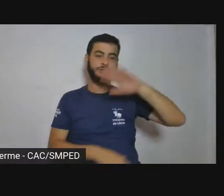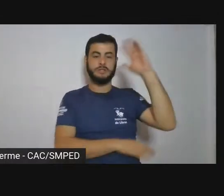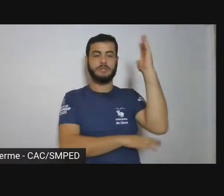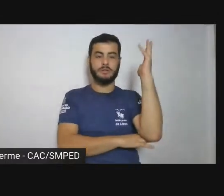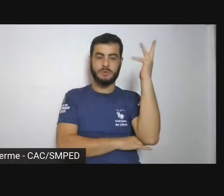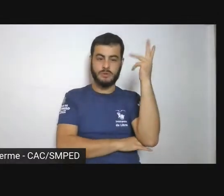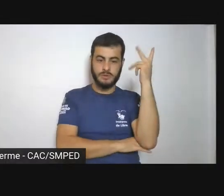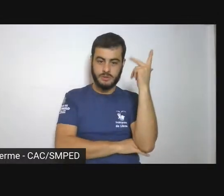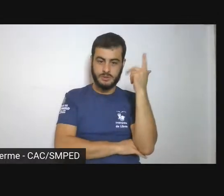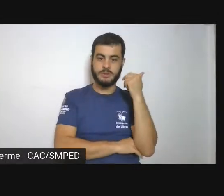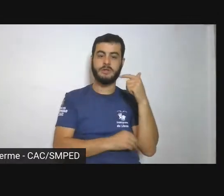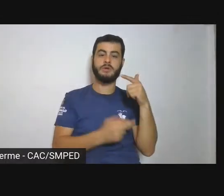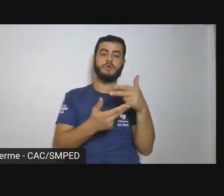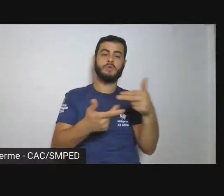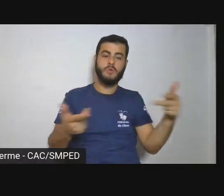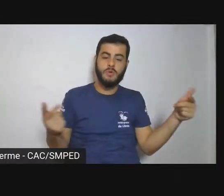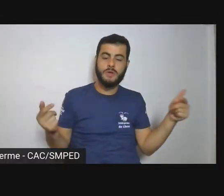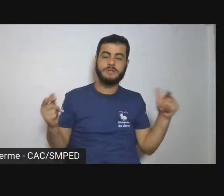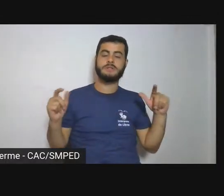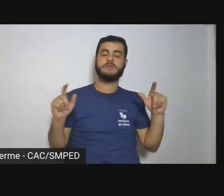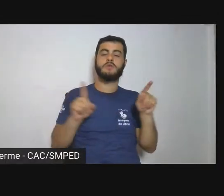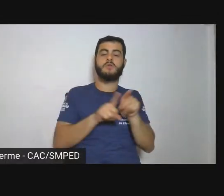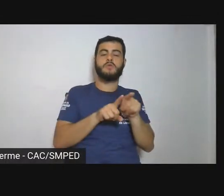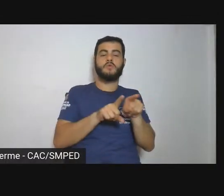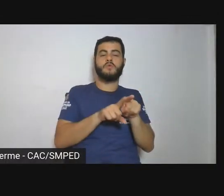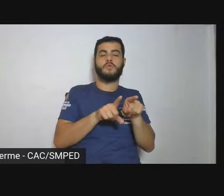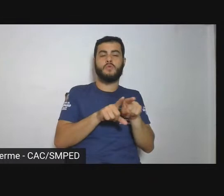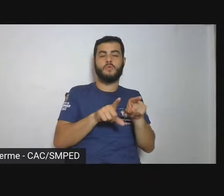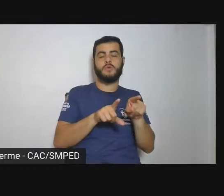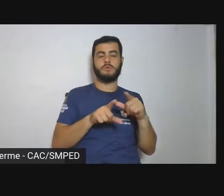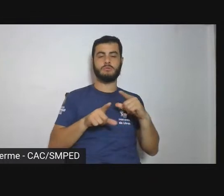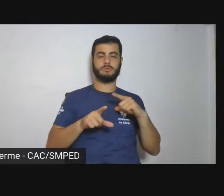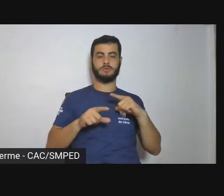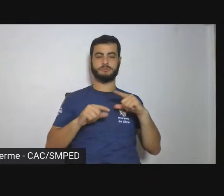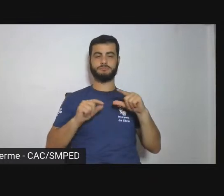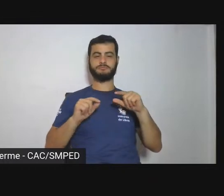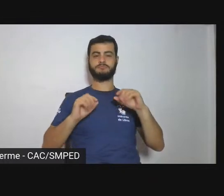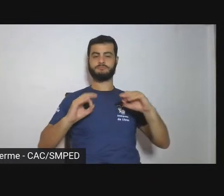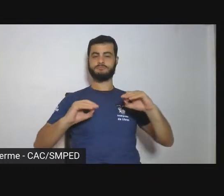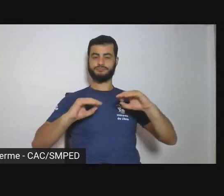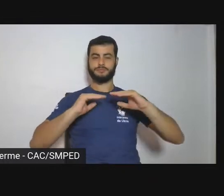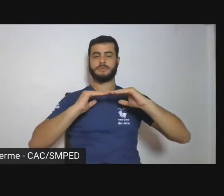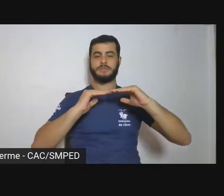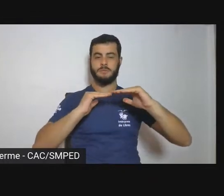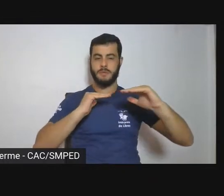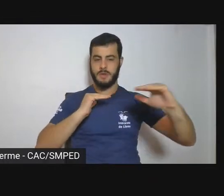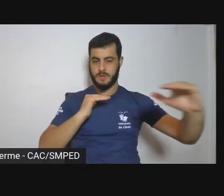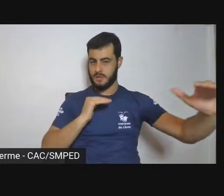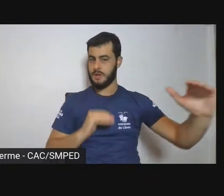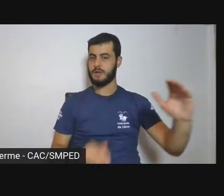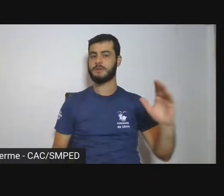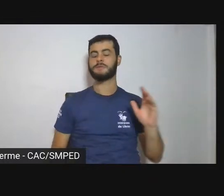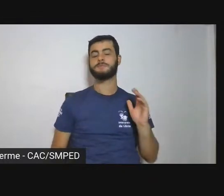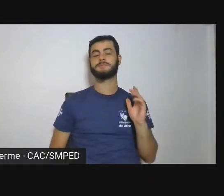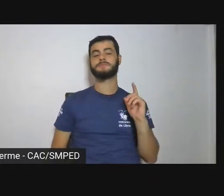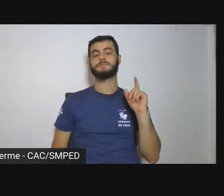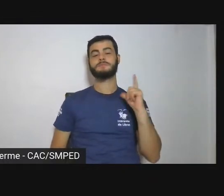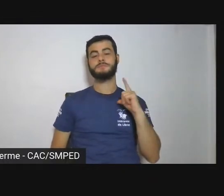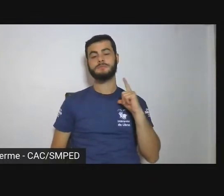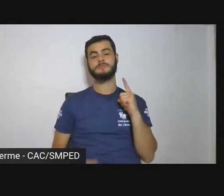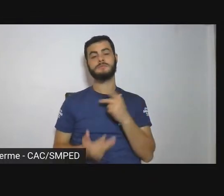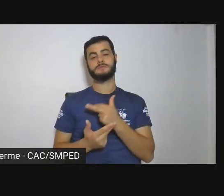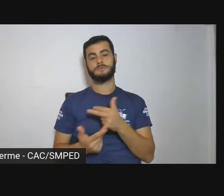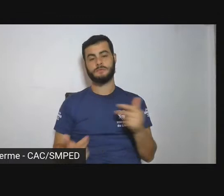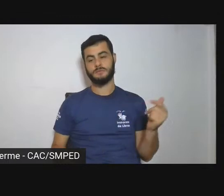instabilidade, porque alude algo ilimitado, algo que está um pouco